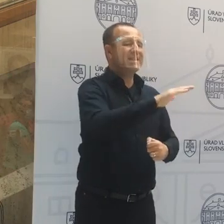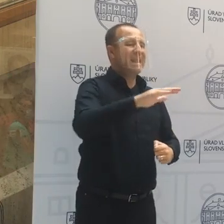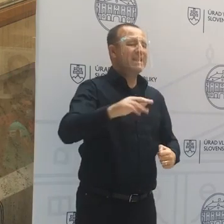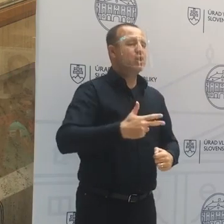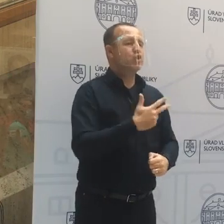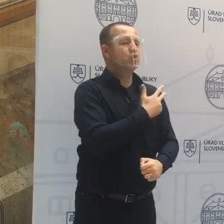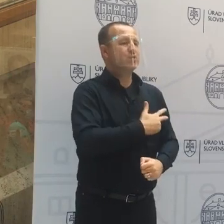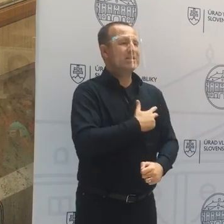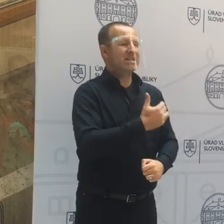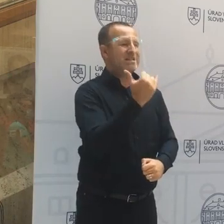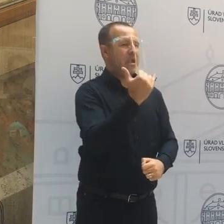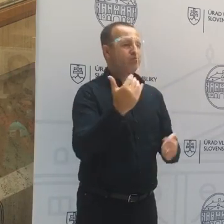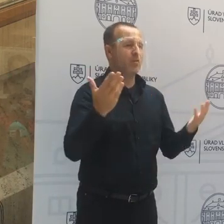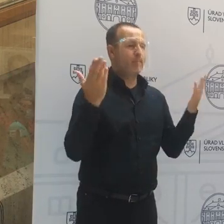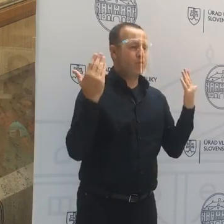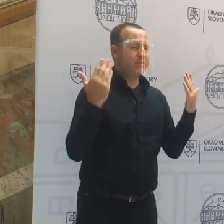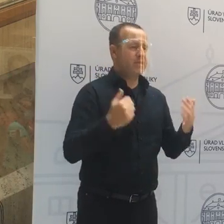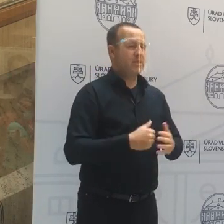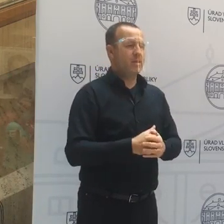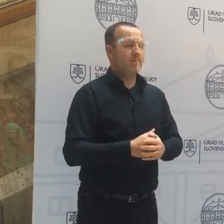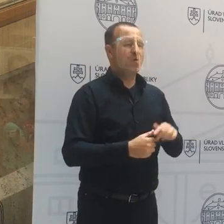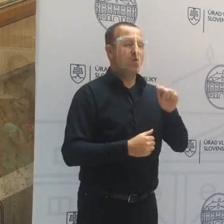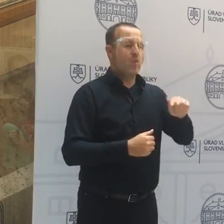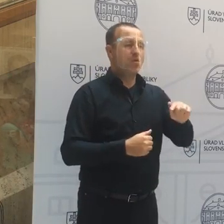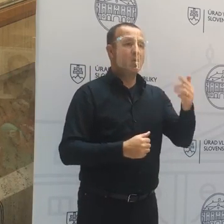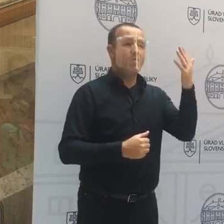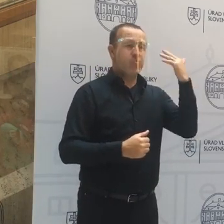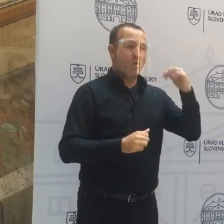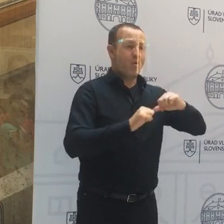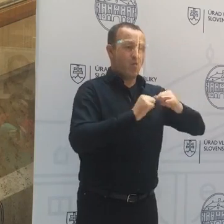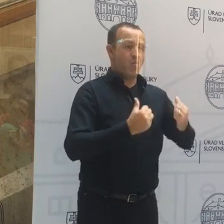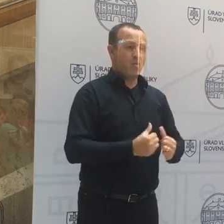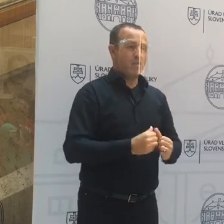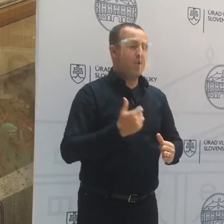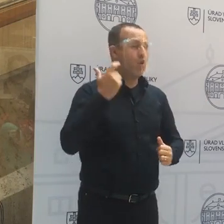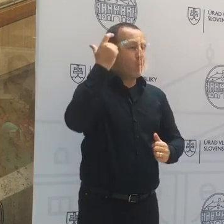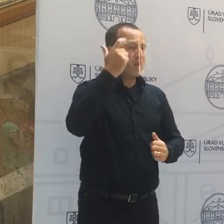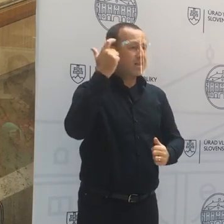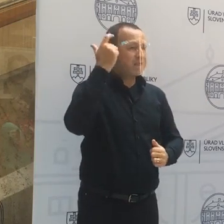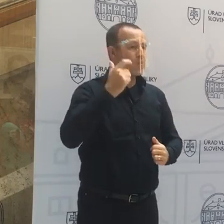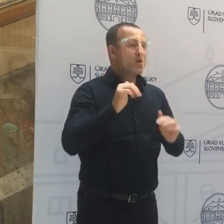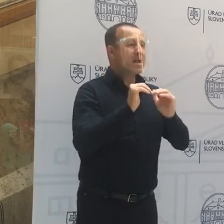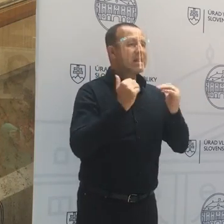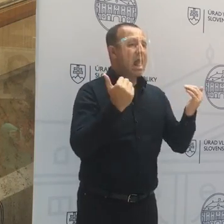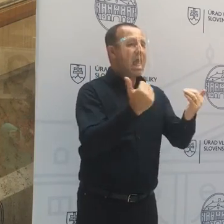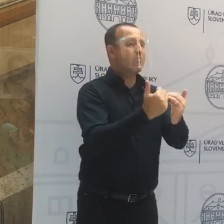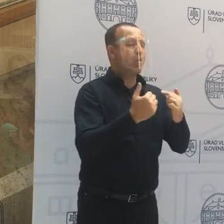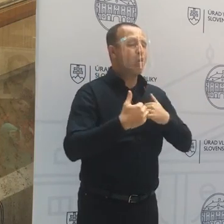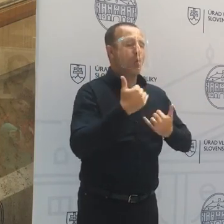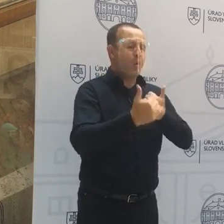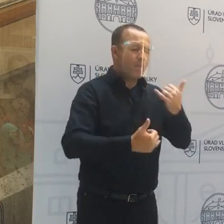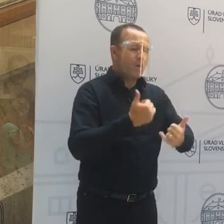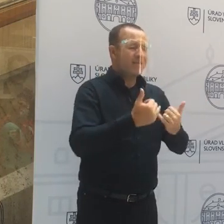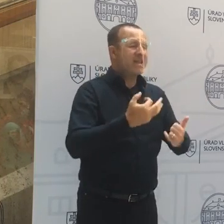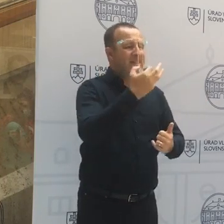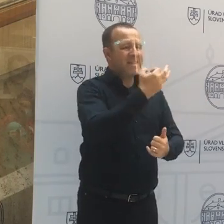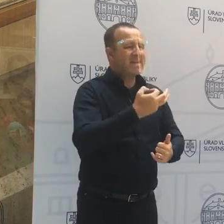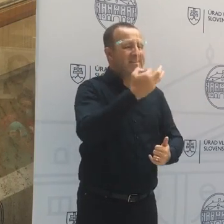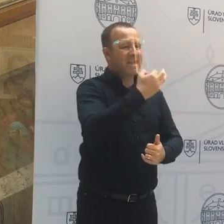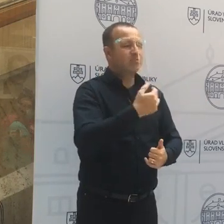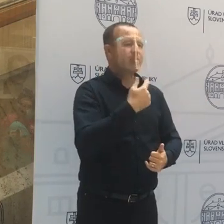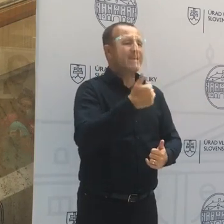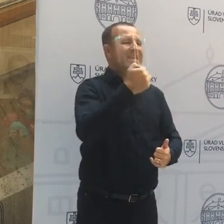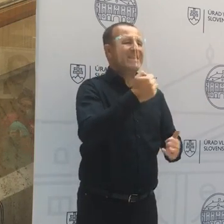slabšieho prostredia, oni by boli ochotní tí organizátori táborov znášať aj opakované testovanie, keď je to, dajme tomu,